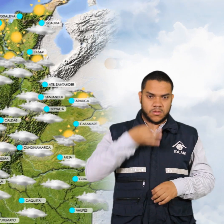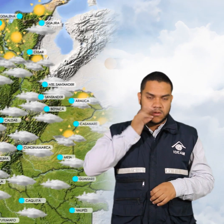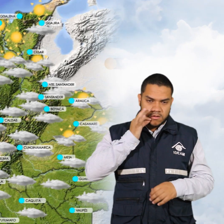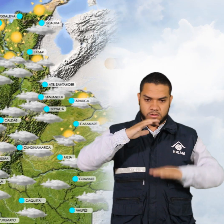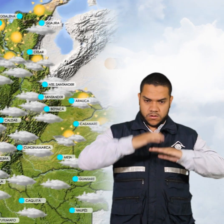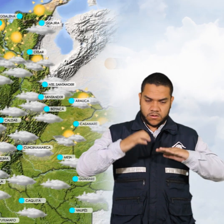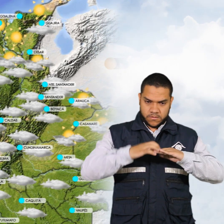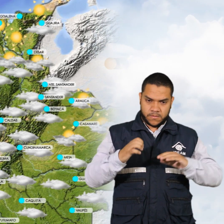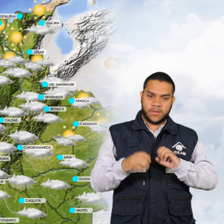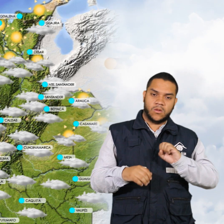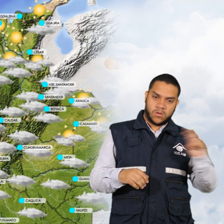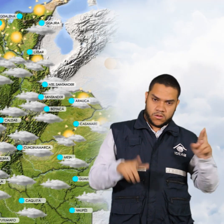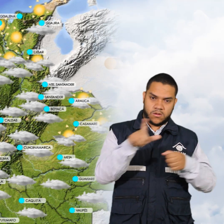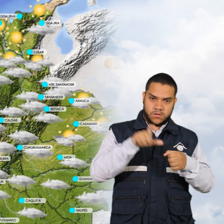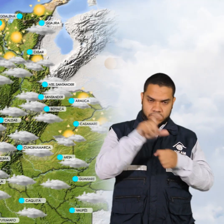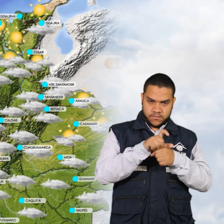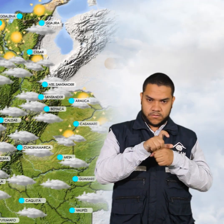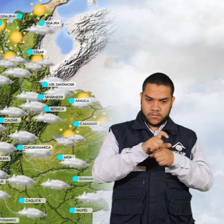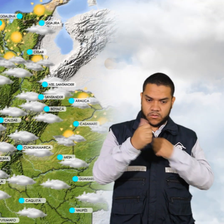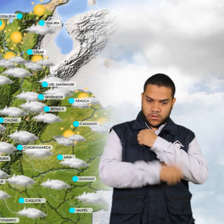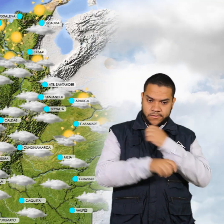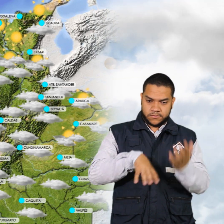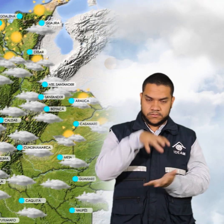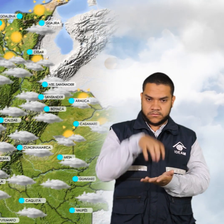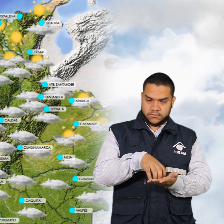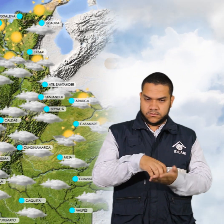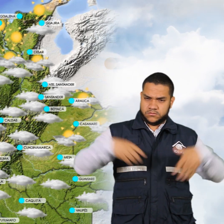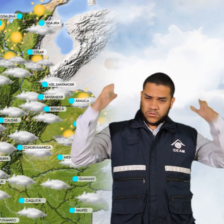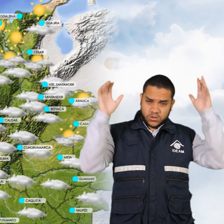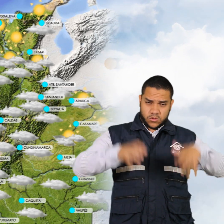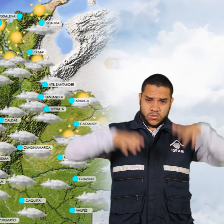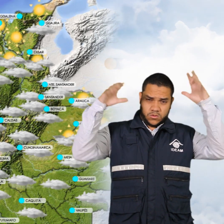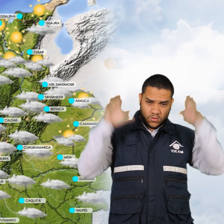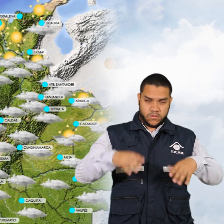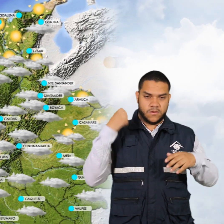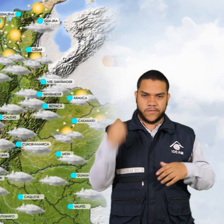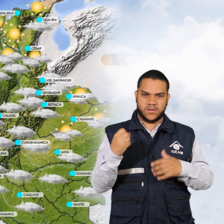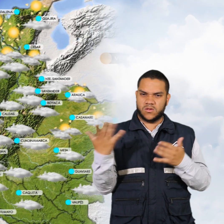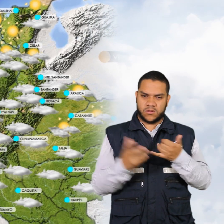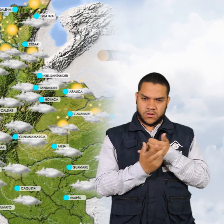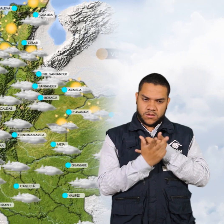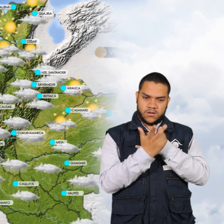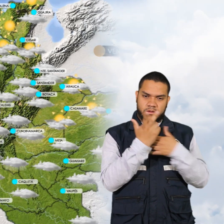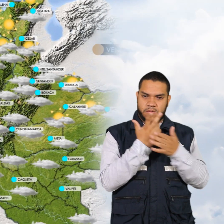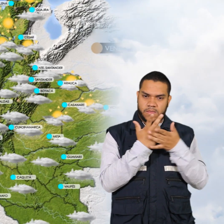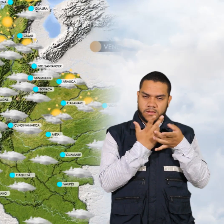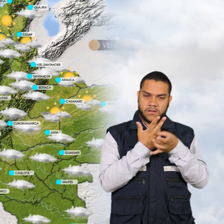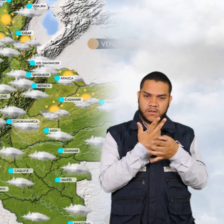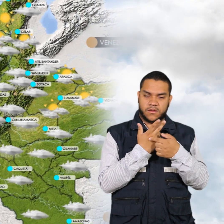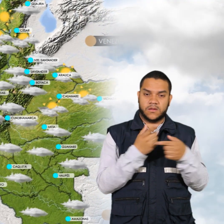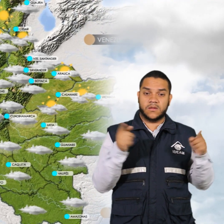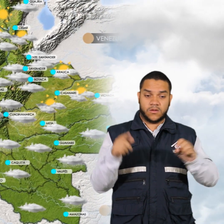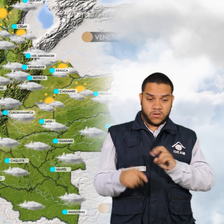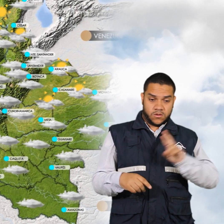Oriente de Cundinamarca y Centro de Boyacá, lluvias un poco más fuertes en el macizo colombiano. Hacia el oriente del territorio nacional